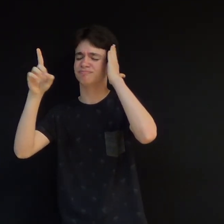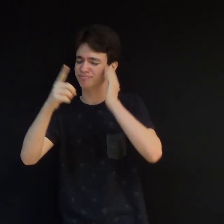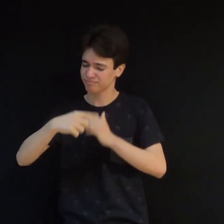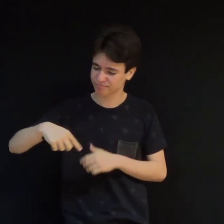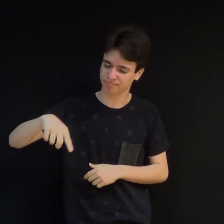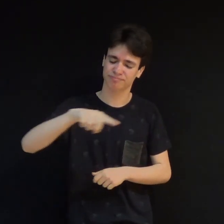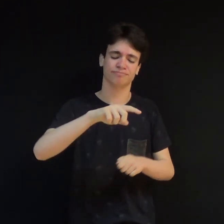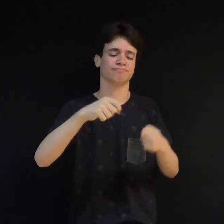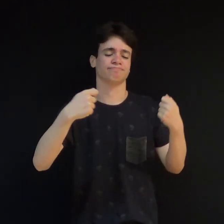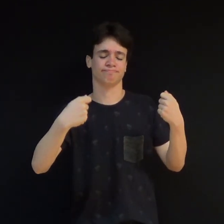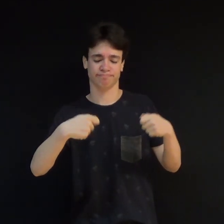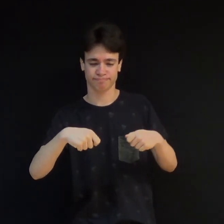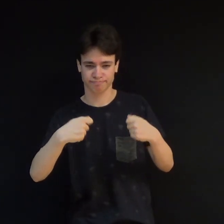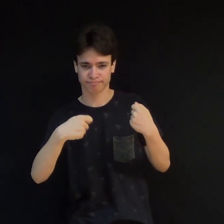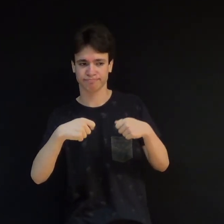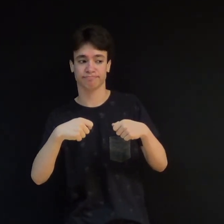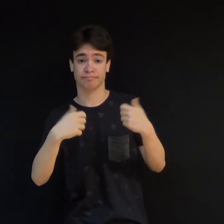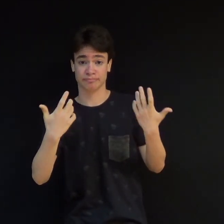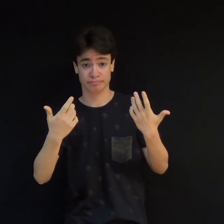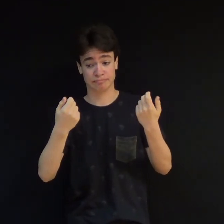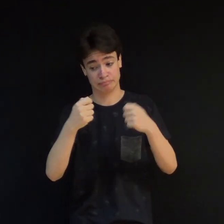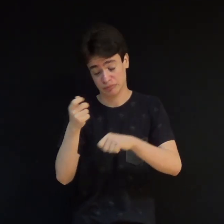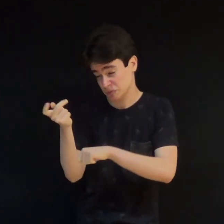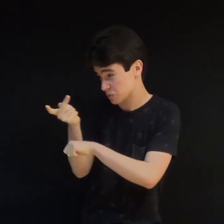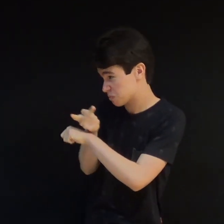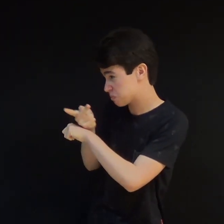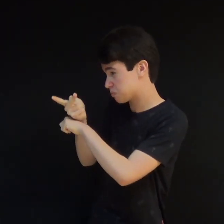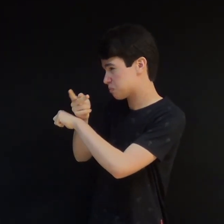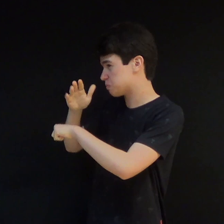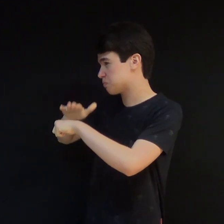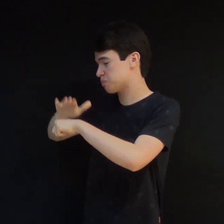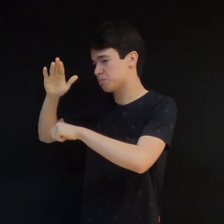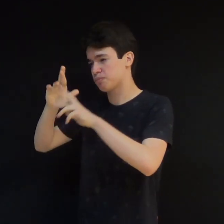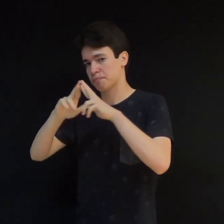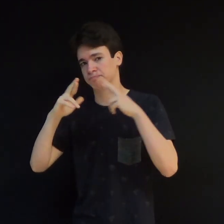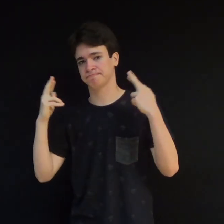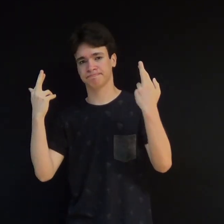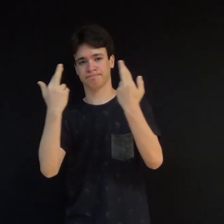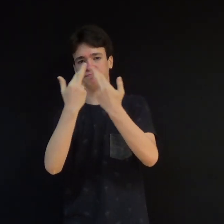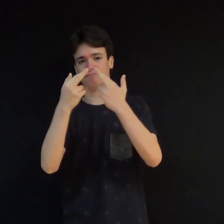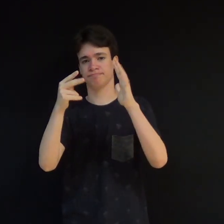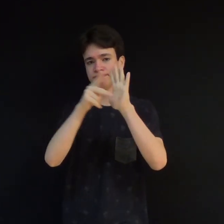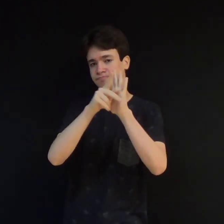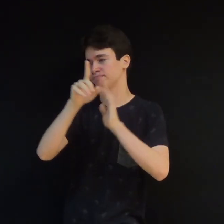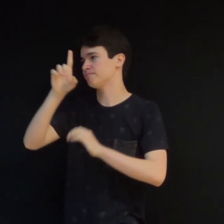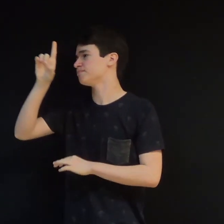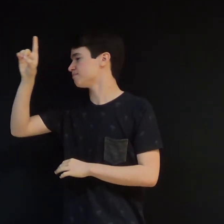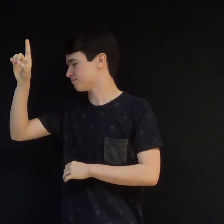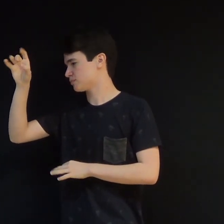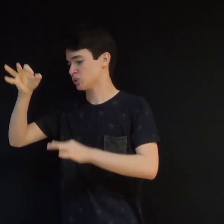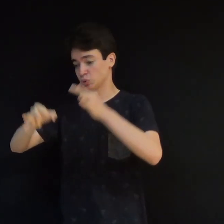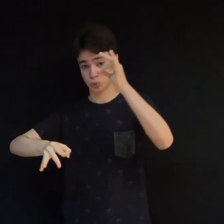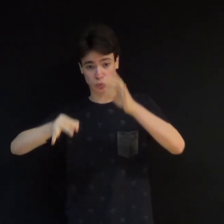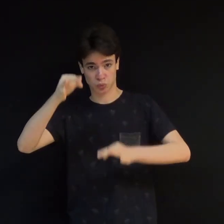Busquem, pois, em primeiro lugar o reino de Deus e a sua justiça, e todas essas coisas lhes serão acrescentadas.